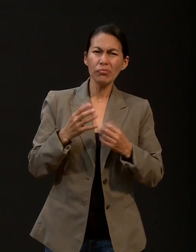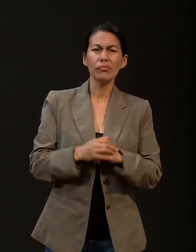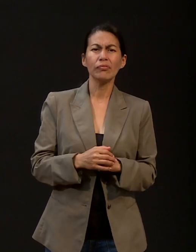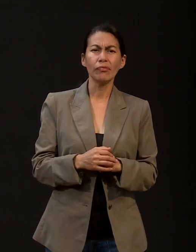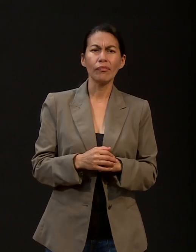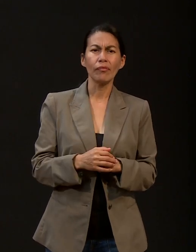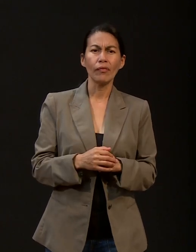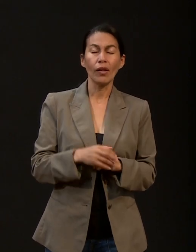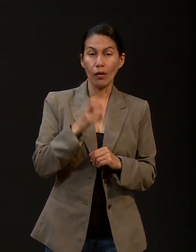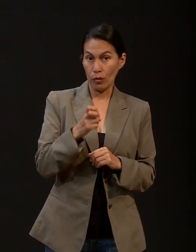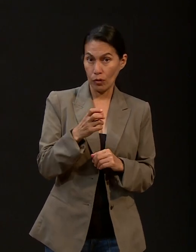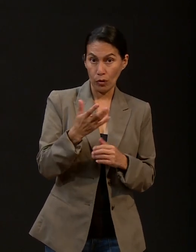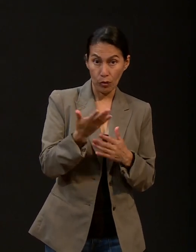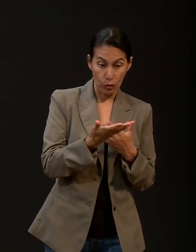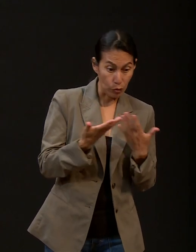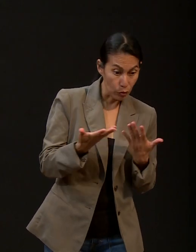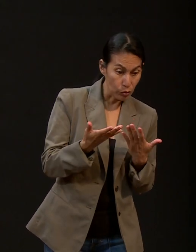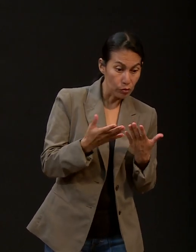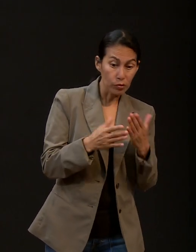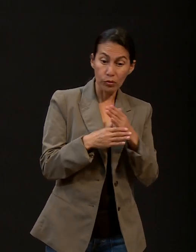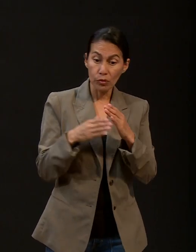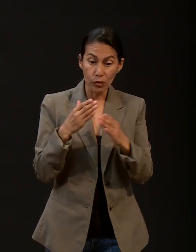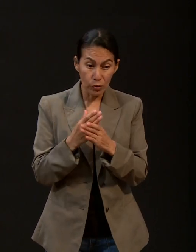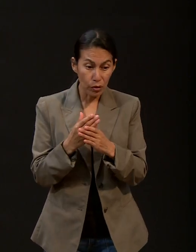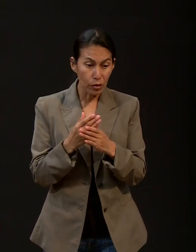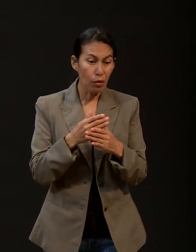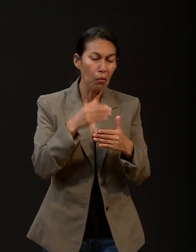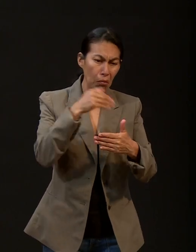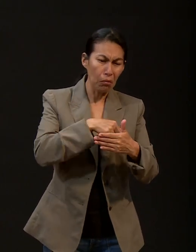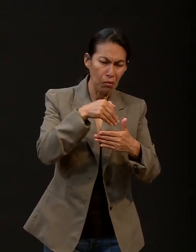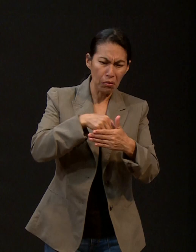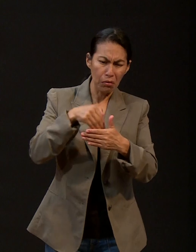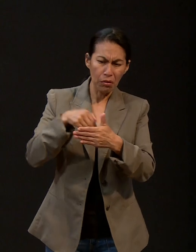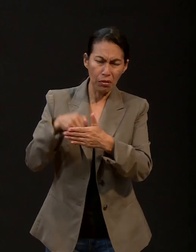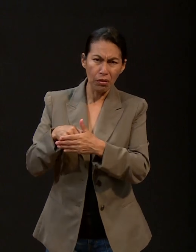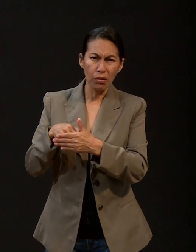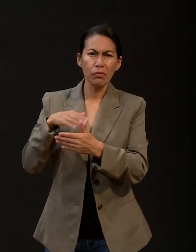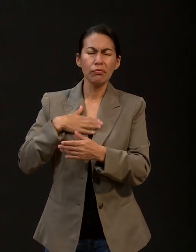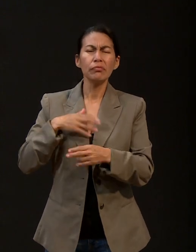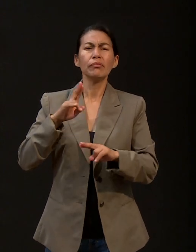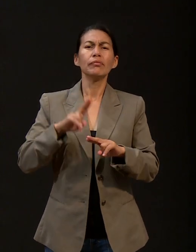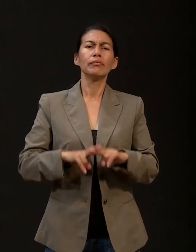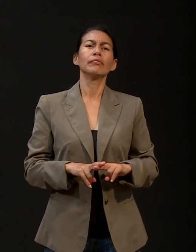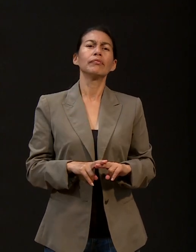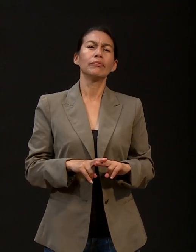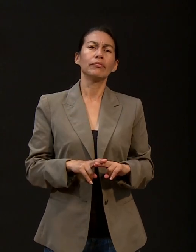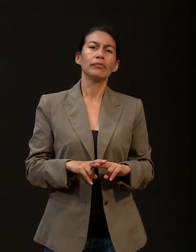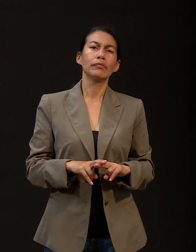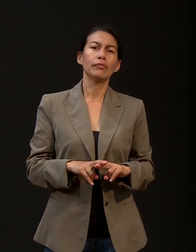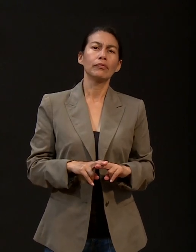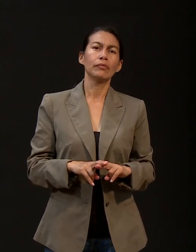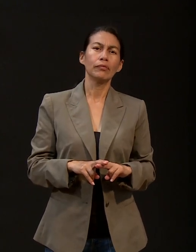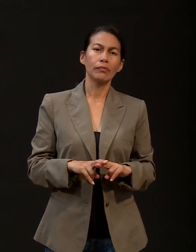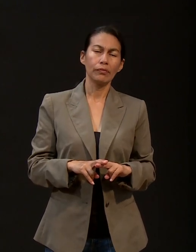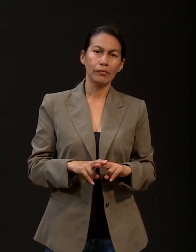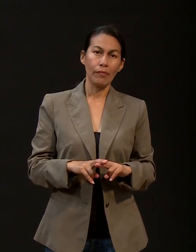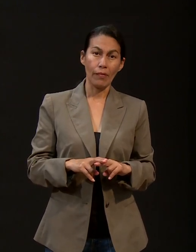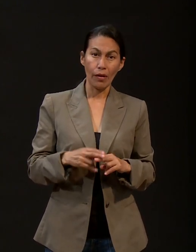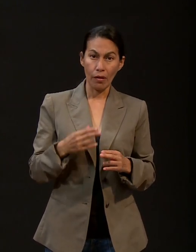lo hice. Dije, bueno, voy a hacer esto. Me senté y recosté mi cabeza sobre